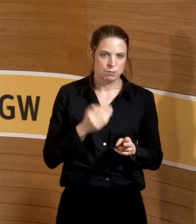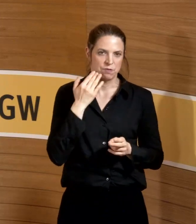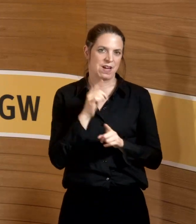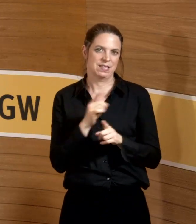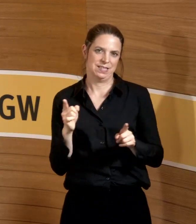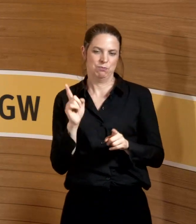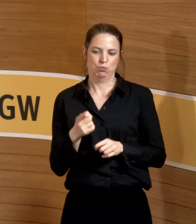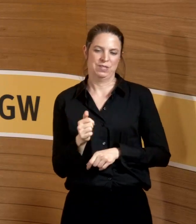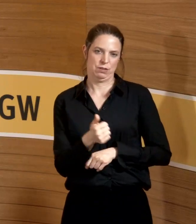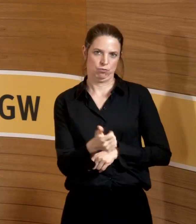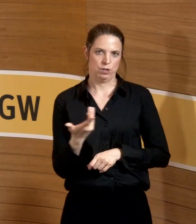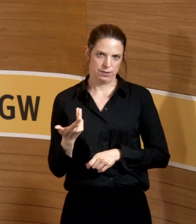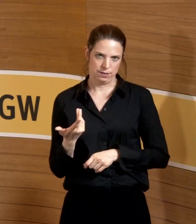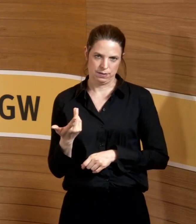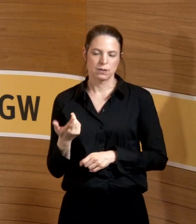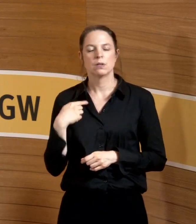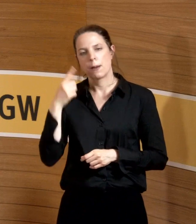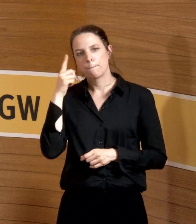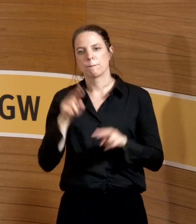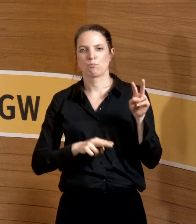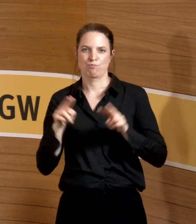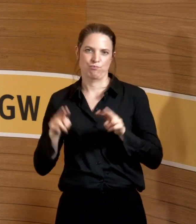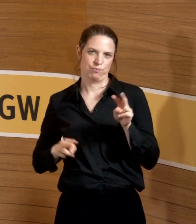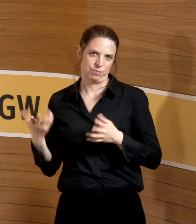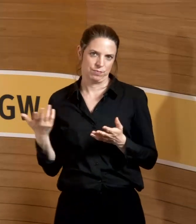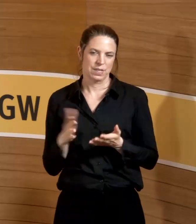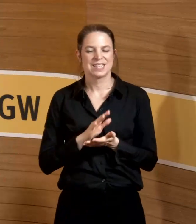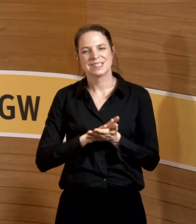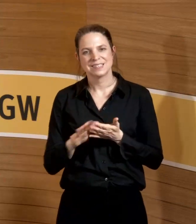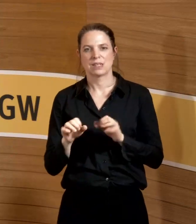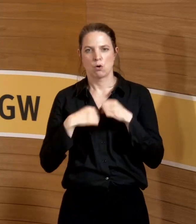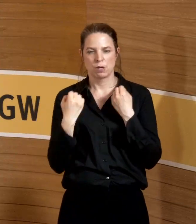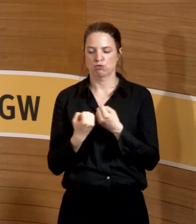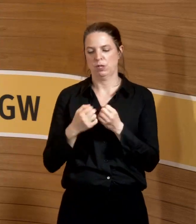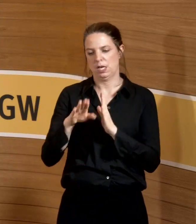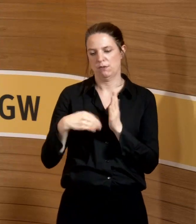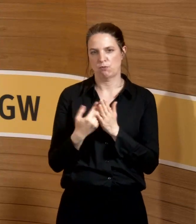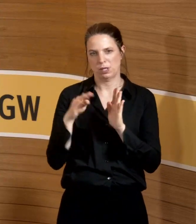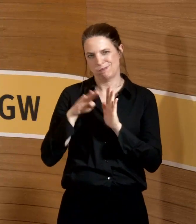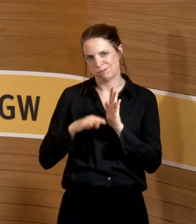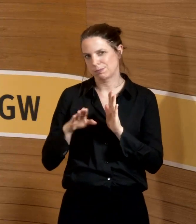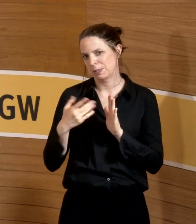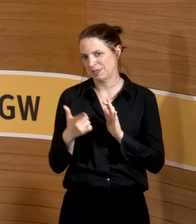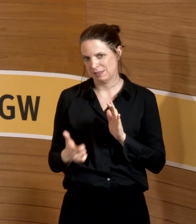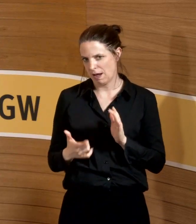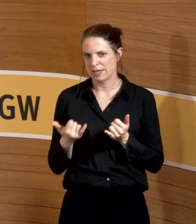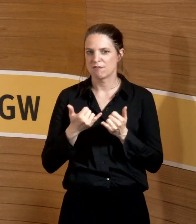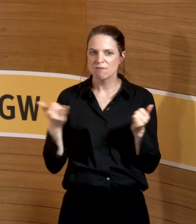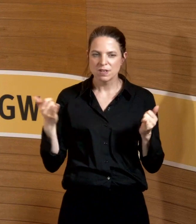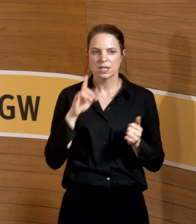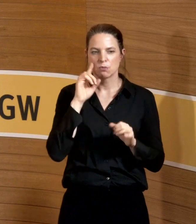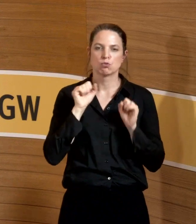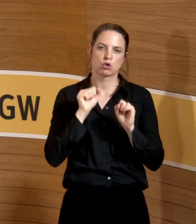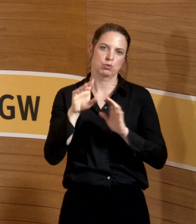Und da scheiden sich die Geister. Es gibt leider auch keine sauberen staatlichen Vorgaben, wie sich jetzt die Ersteller des